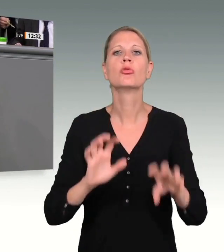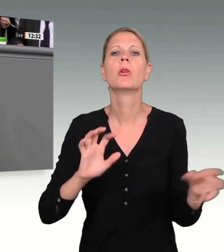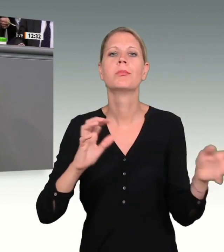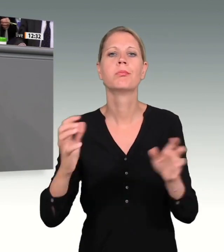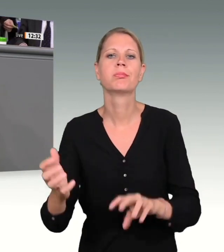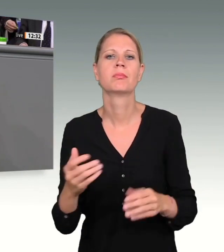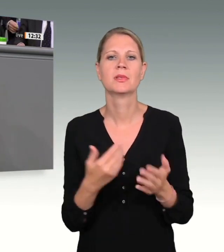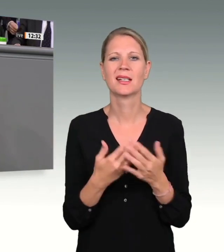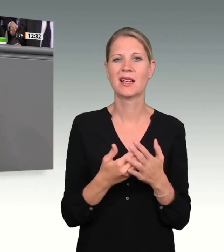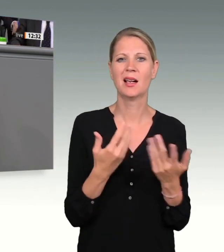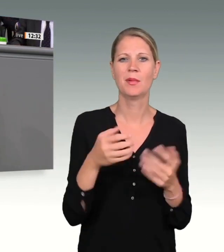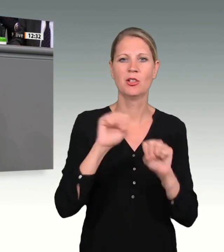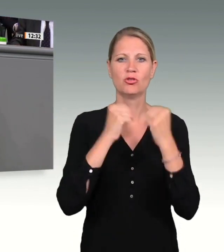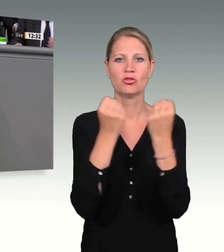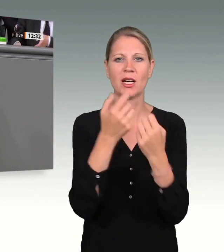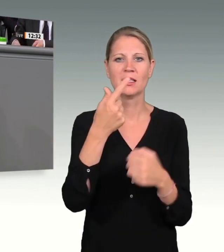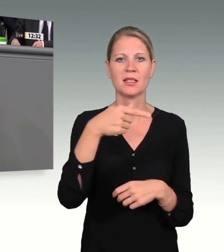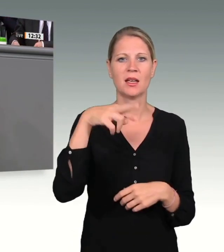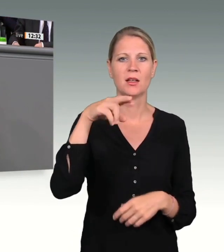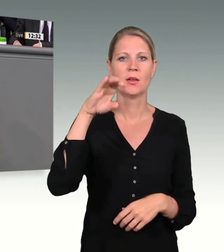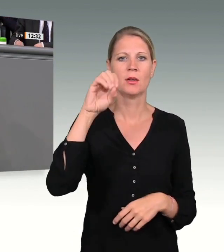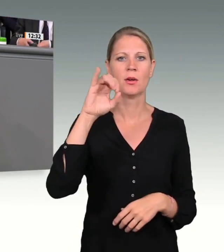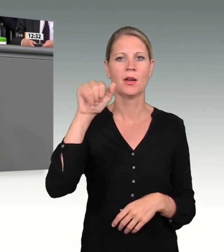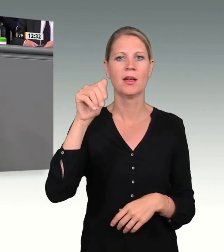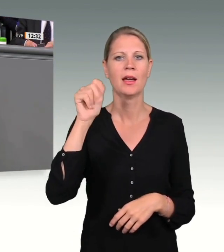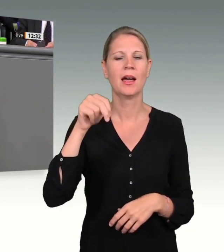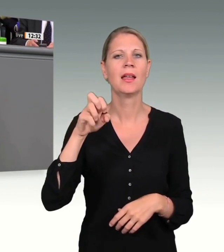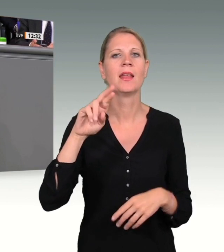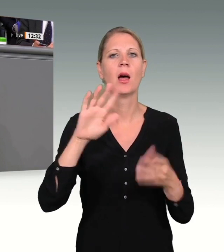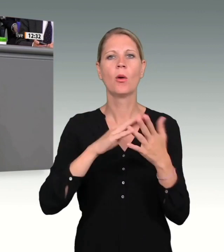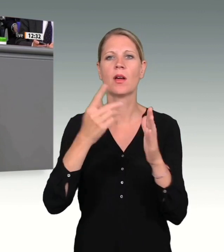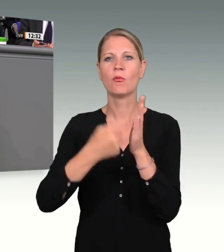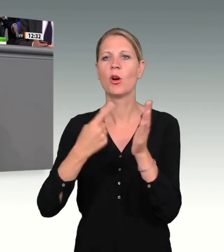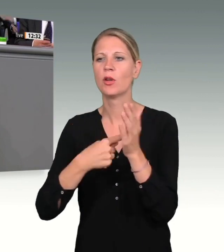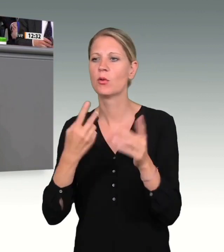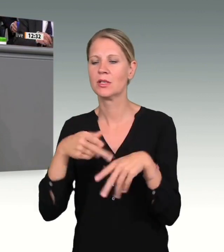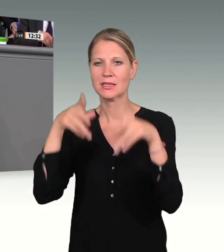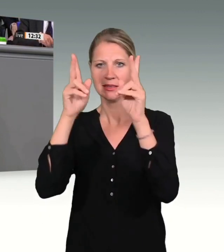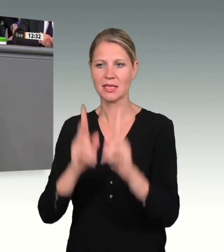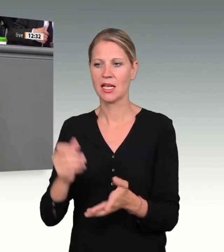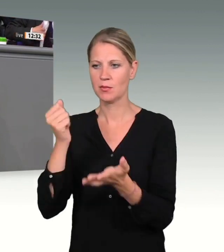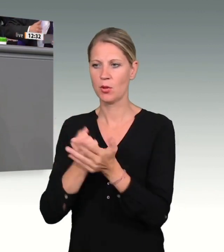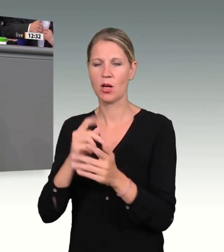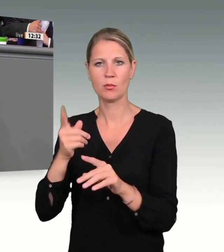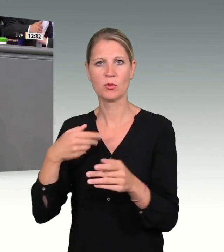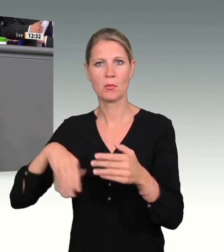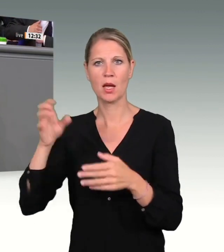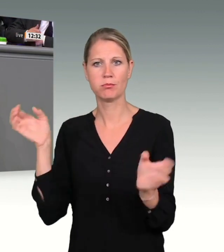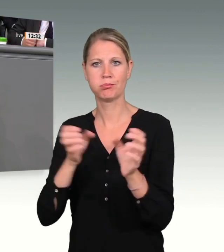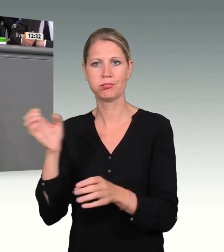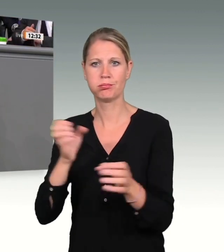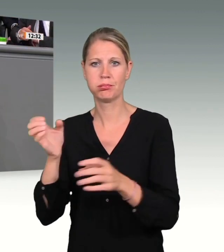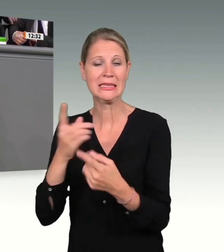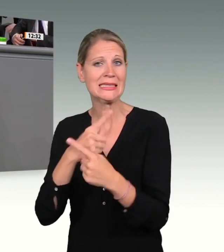personeller Aufstockung von Sicherheitsbehörden eben nicht die richtige Antwort auf den Anschlag am Berliner Breitscheidplatz. Nach dem